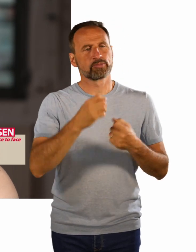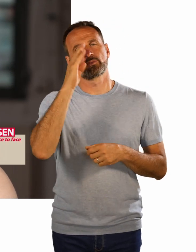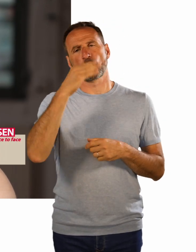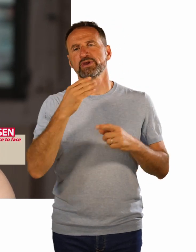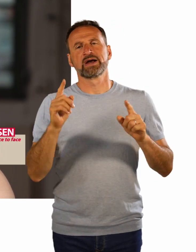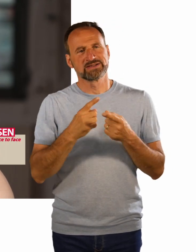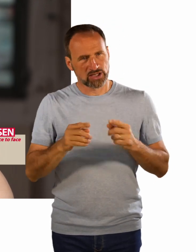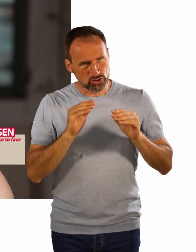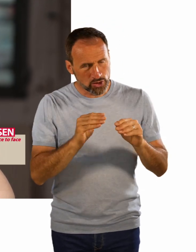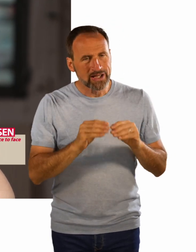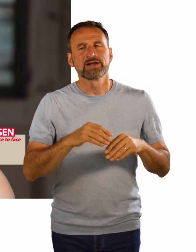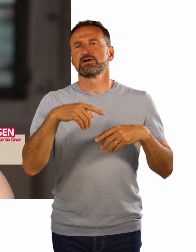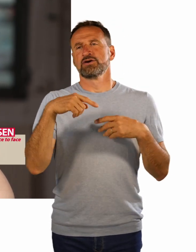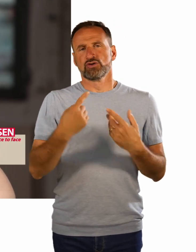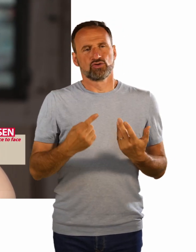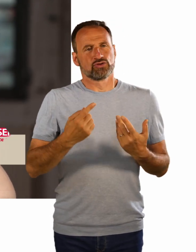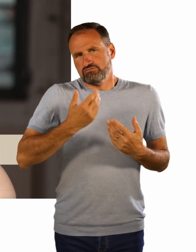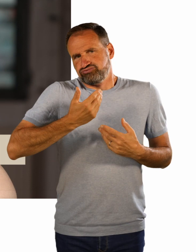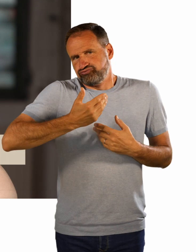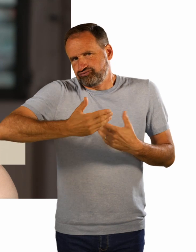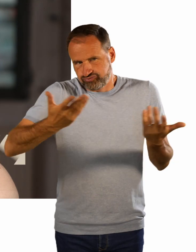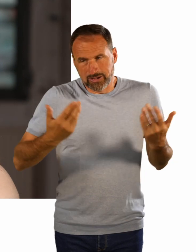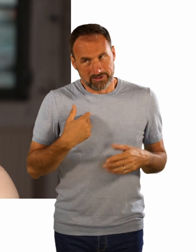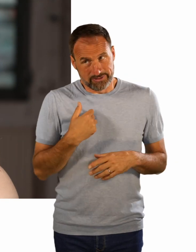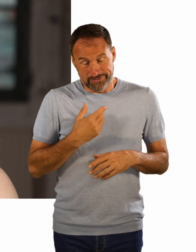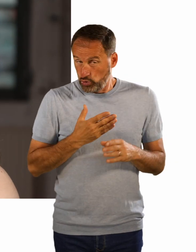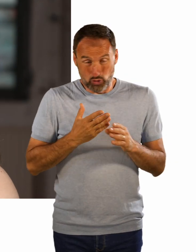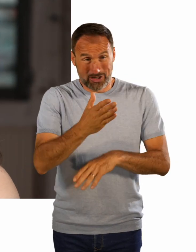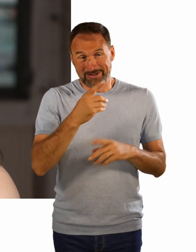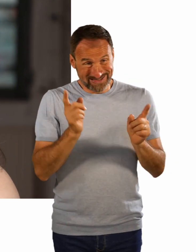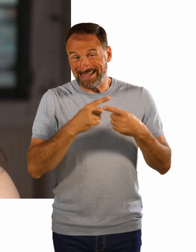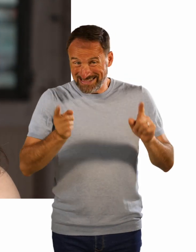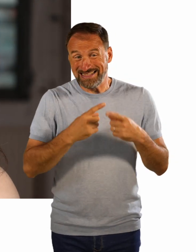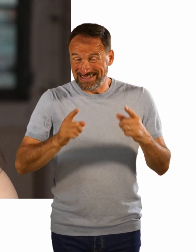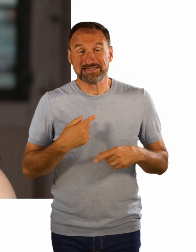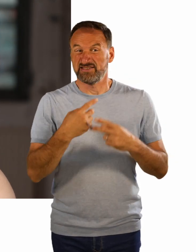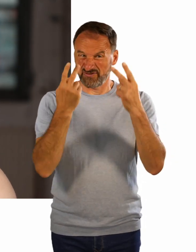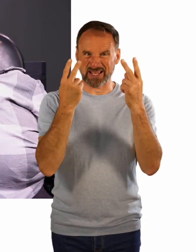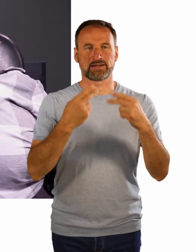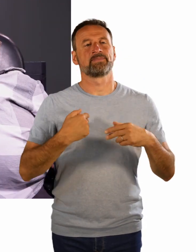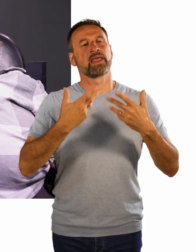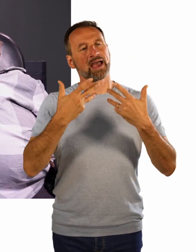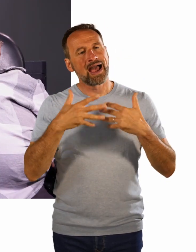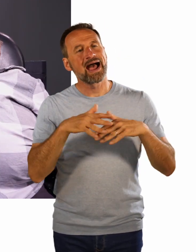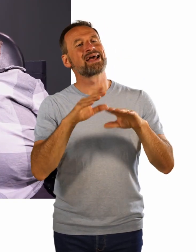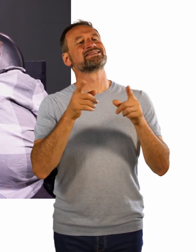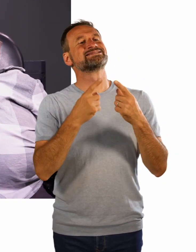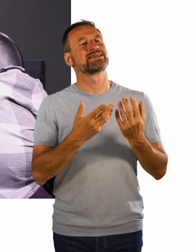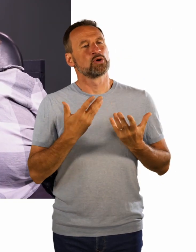Dementsprechend bin ich eigentlich nur im Singen. Ich muss halt aufpassen, dass ich mich immer einsinge und absinge. Das habe ich nämlich sehr, sehr lange Zeit